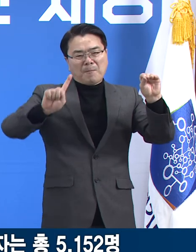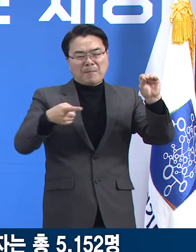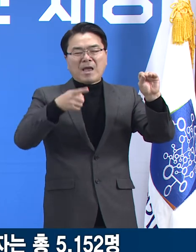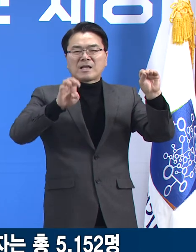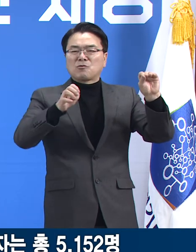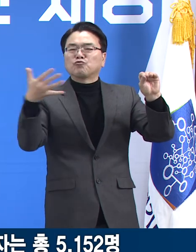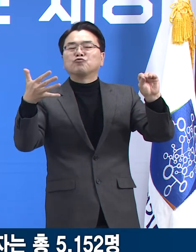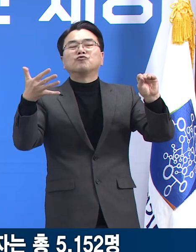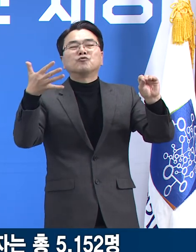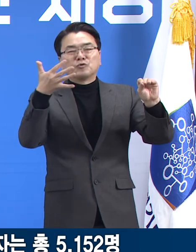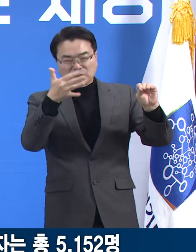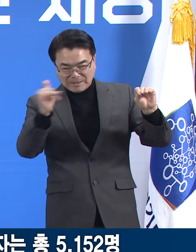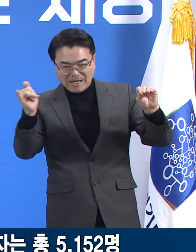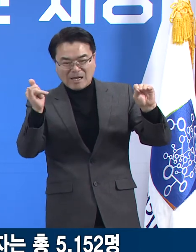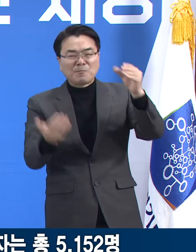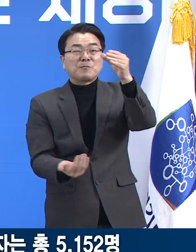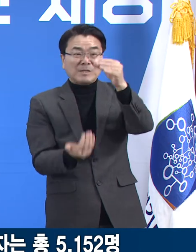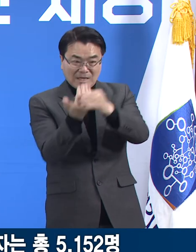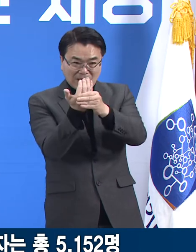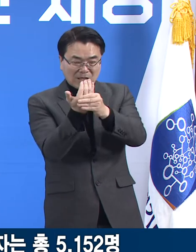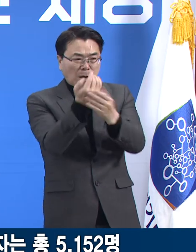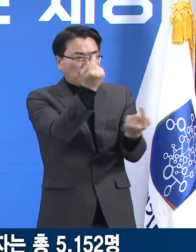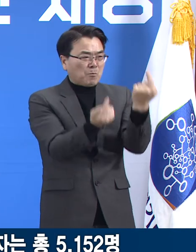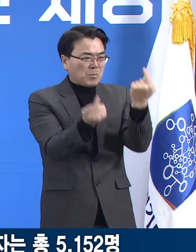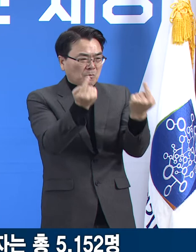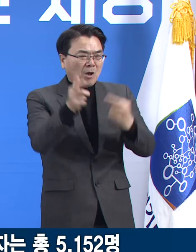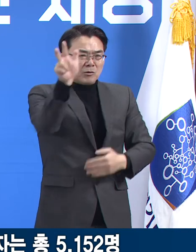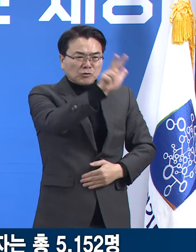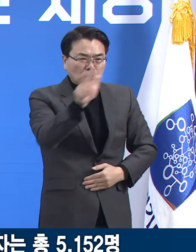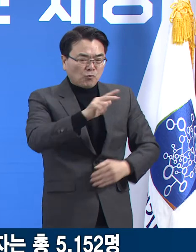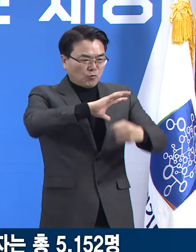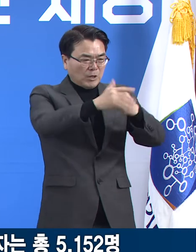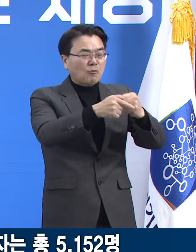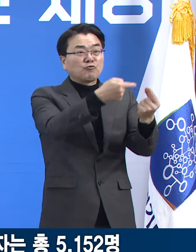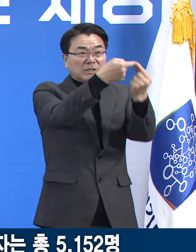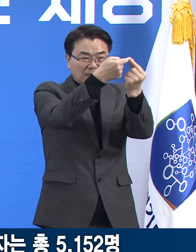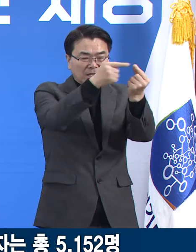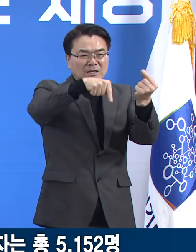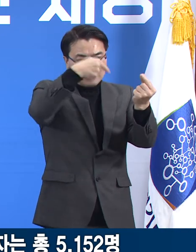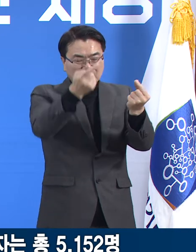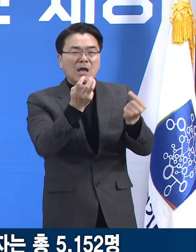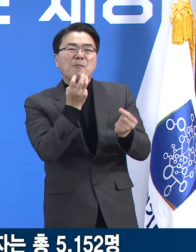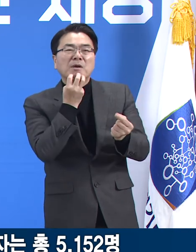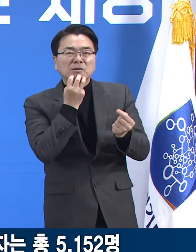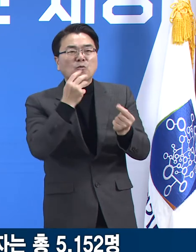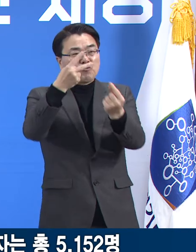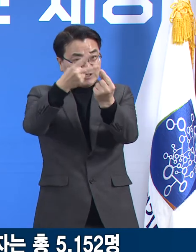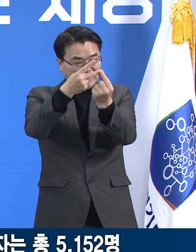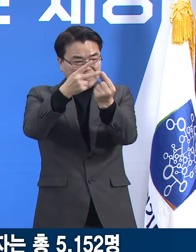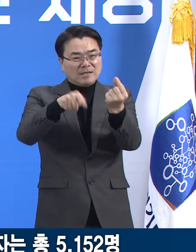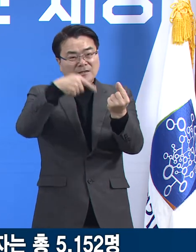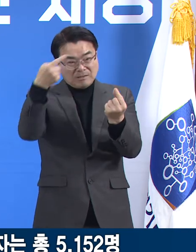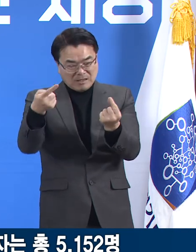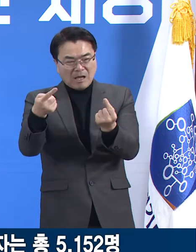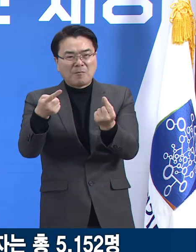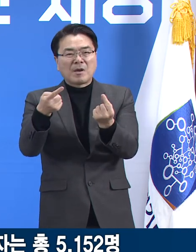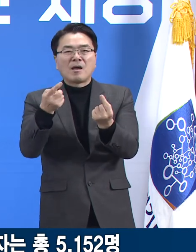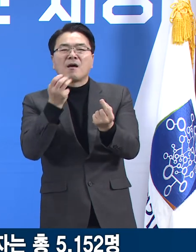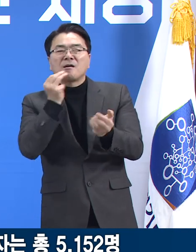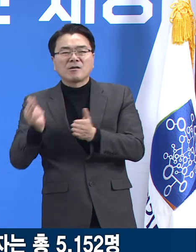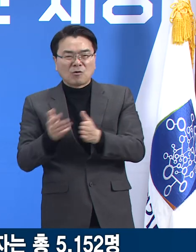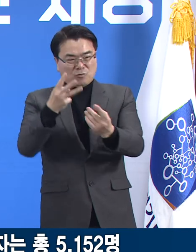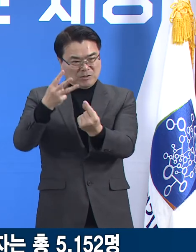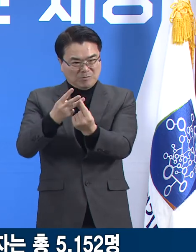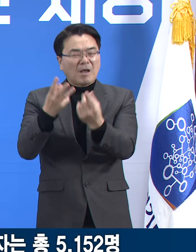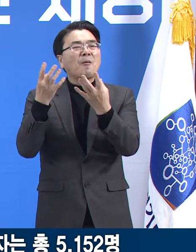17개 시 도중 대구시 343.9명, 서울시 250.2명에 이어 세 번째로